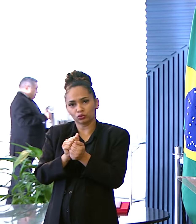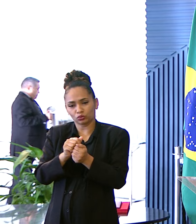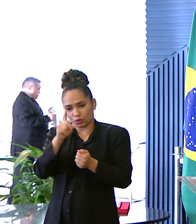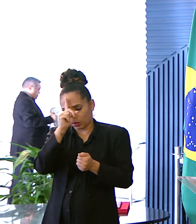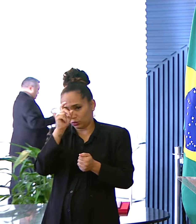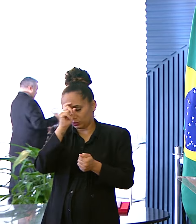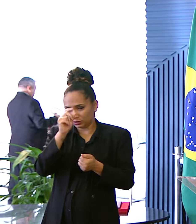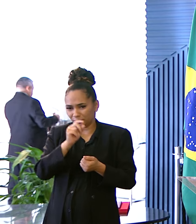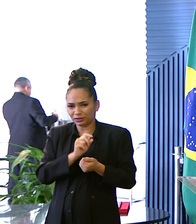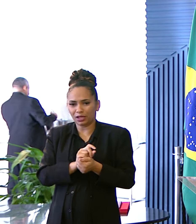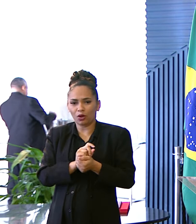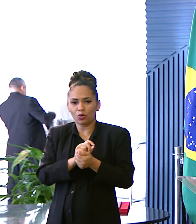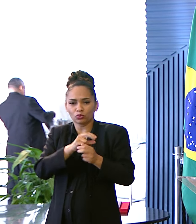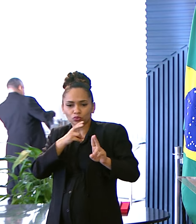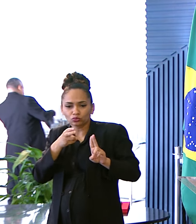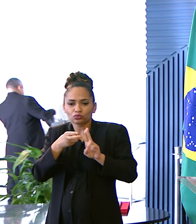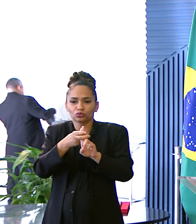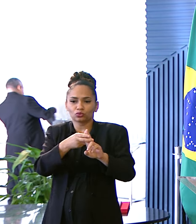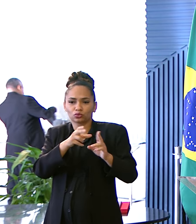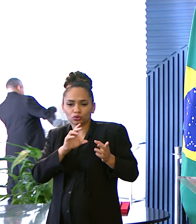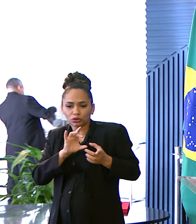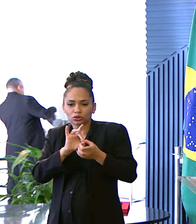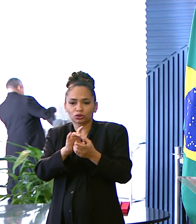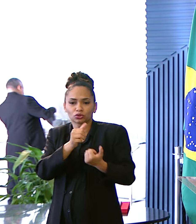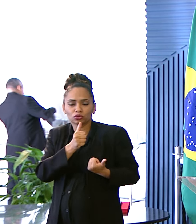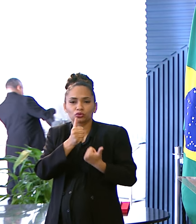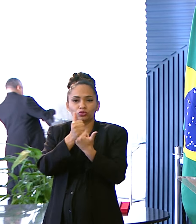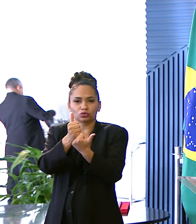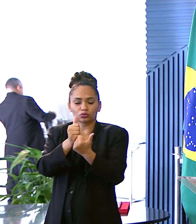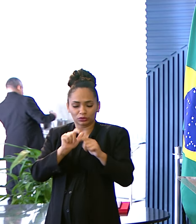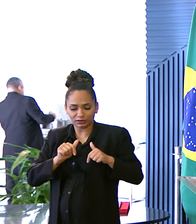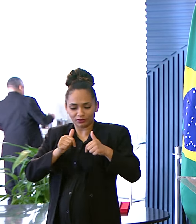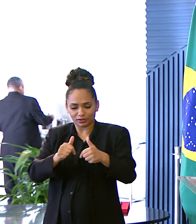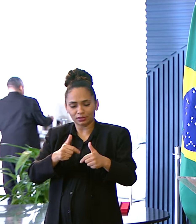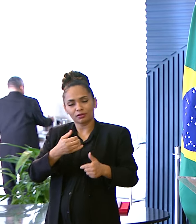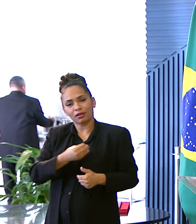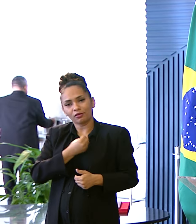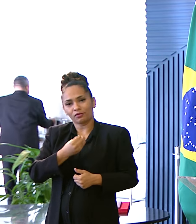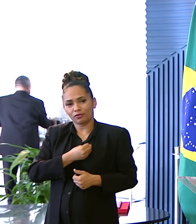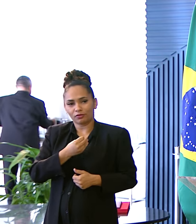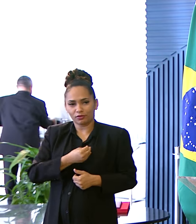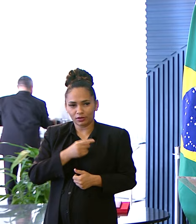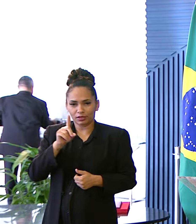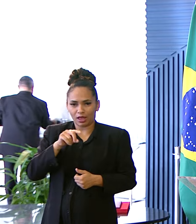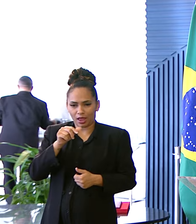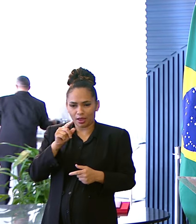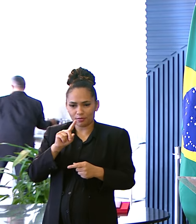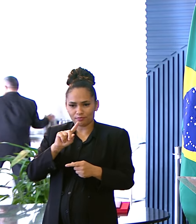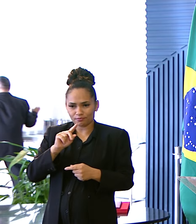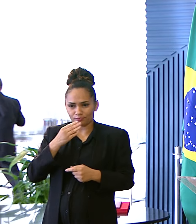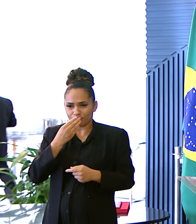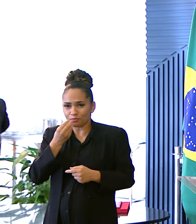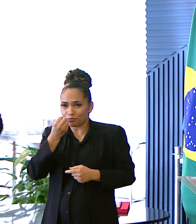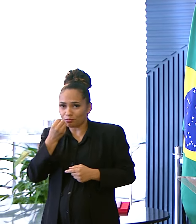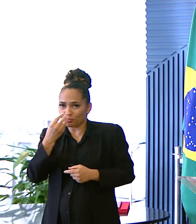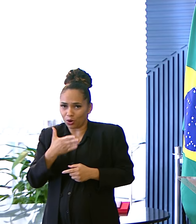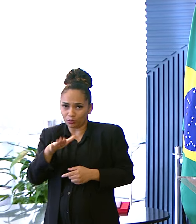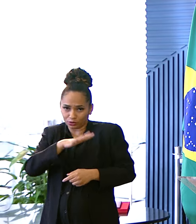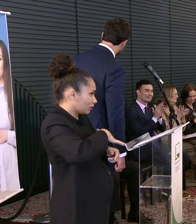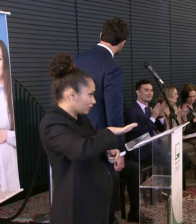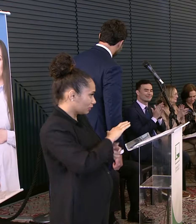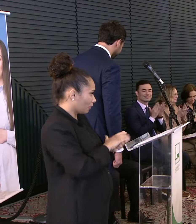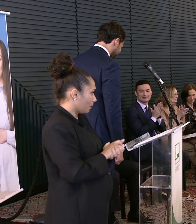Nos rumos do SUS Em defesa da vida E acho que isso Está sendo muito positivo Para a nossa região Muito obrigado